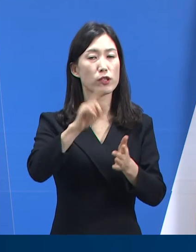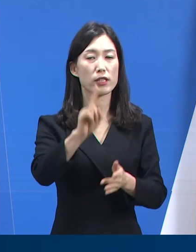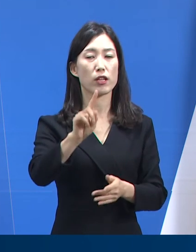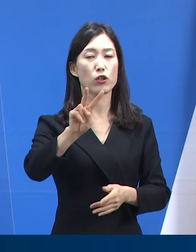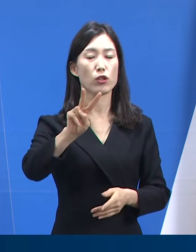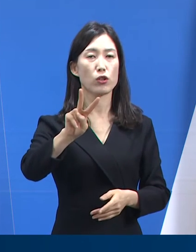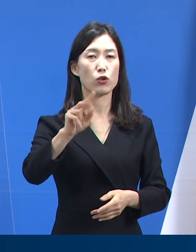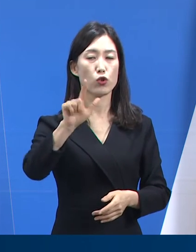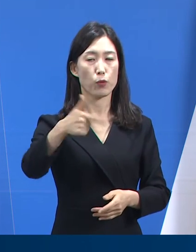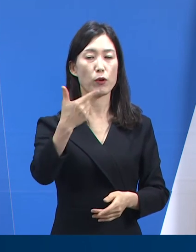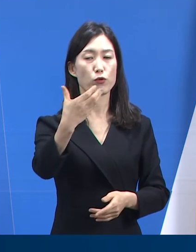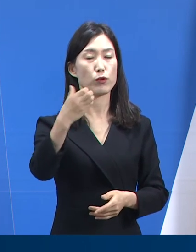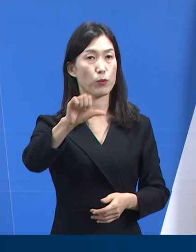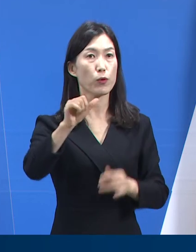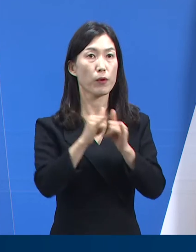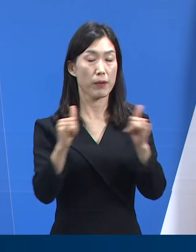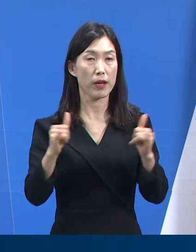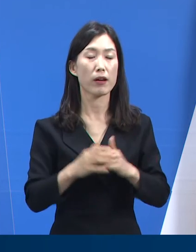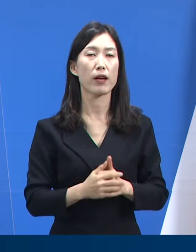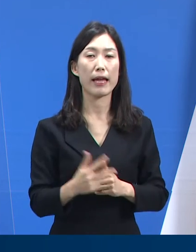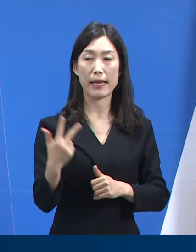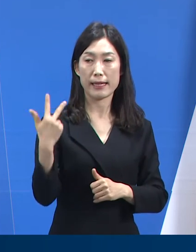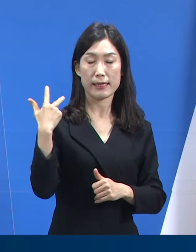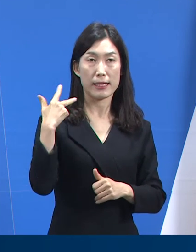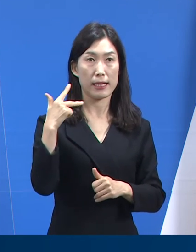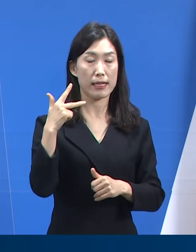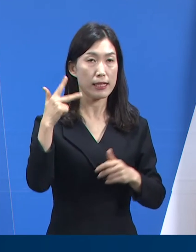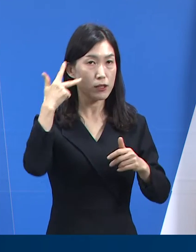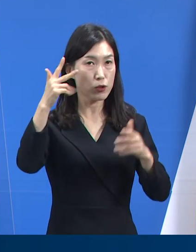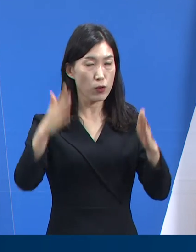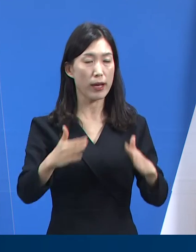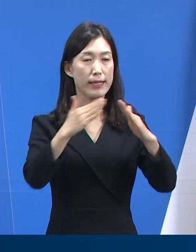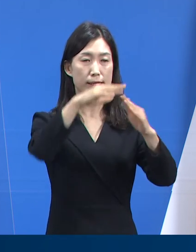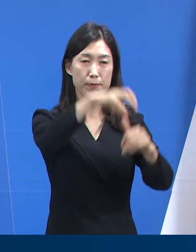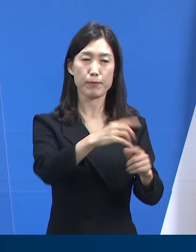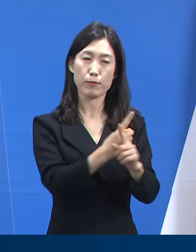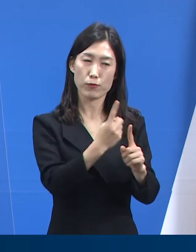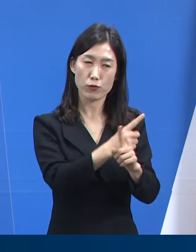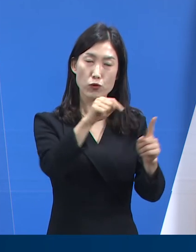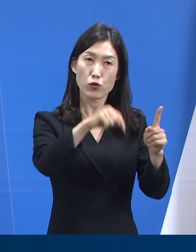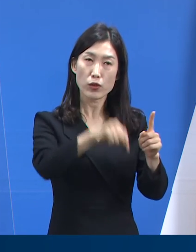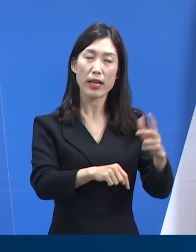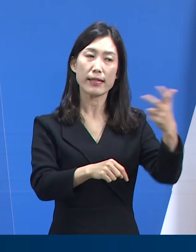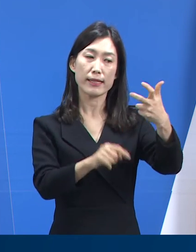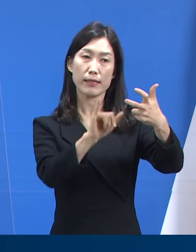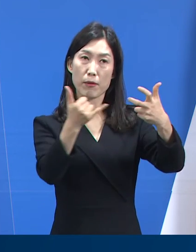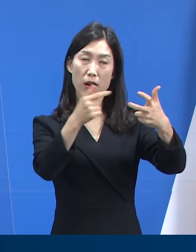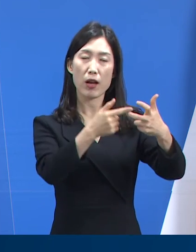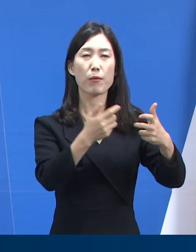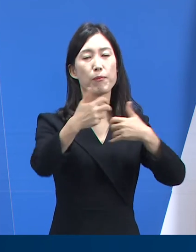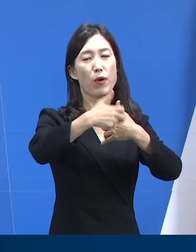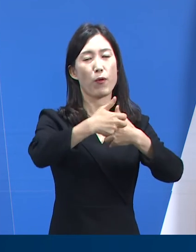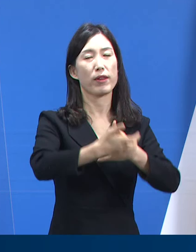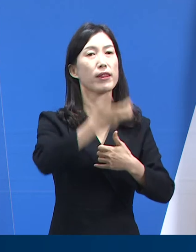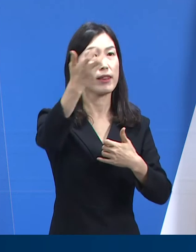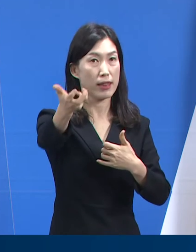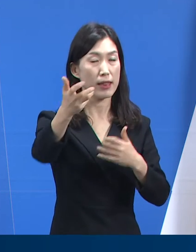,695명입니다. 지난 한 주 동안에 재택치료 중 70명은 병원으로